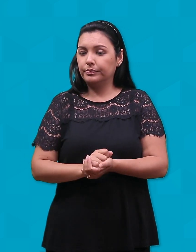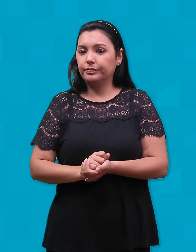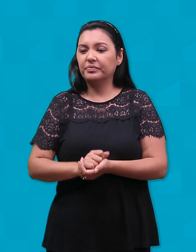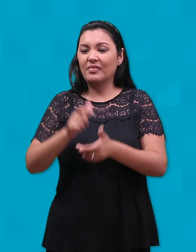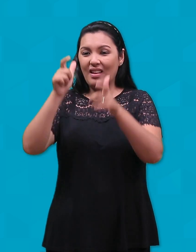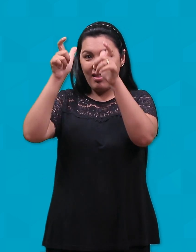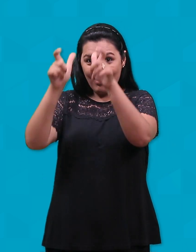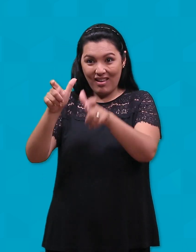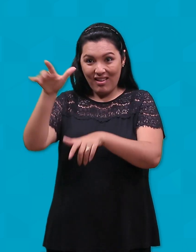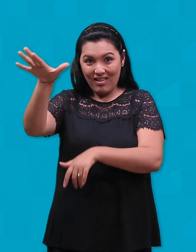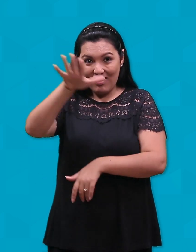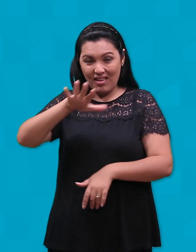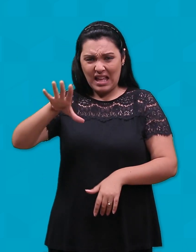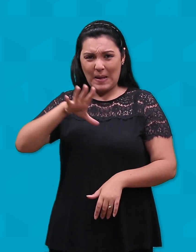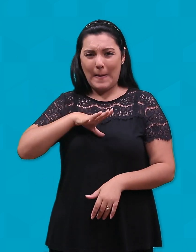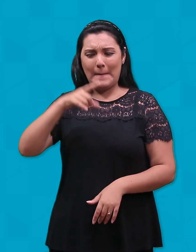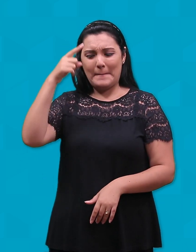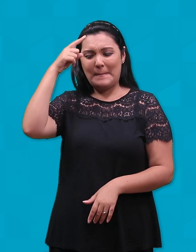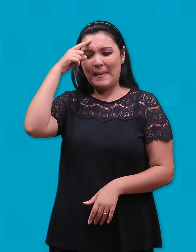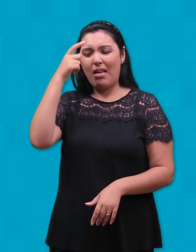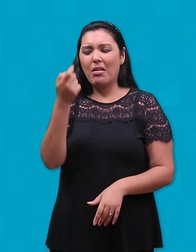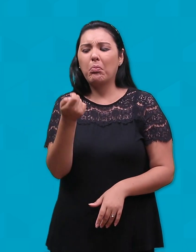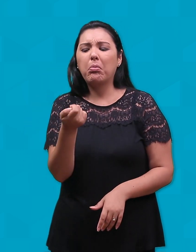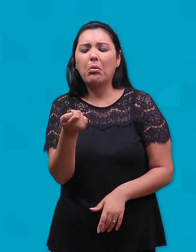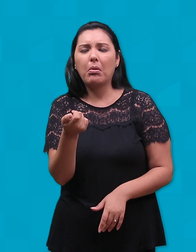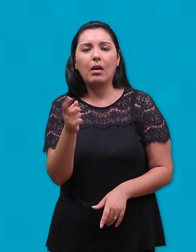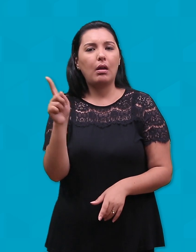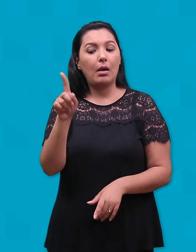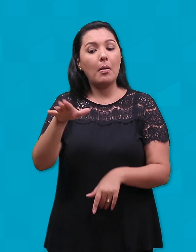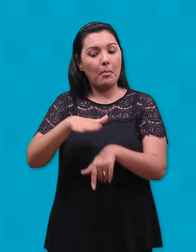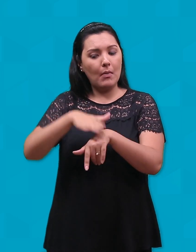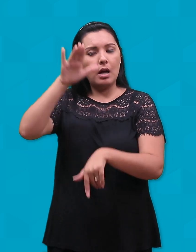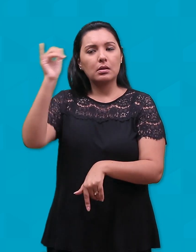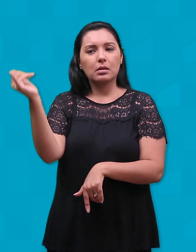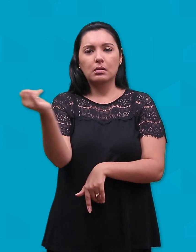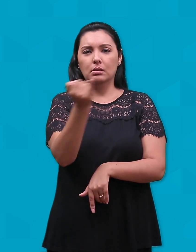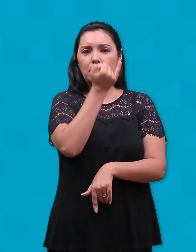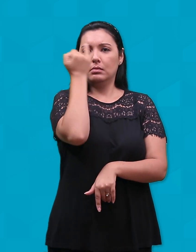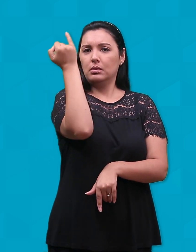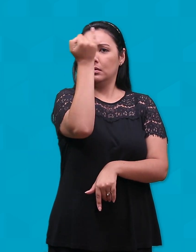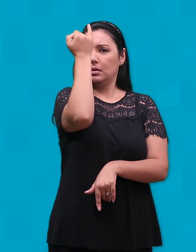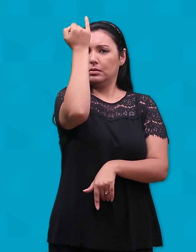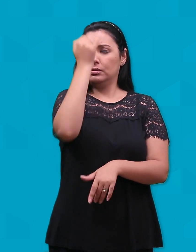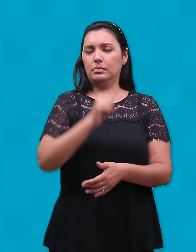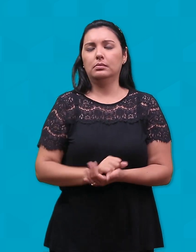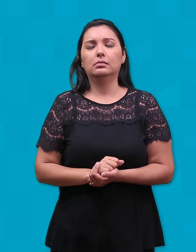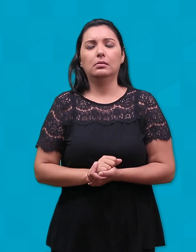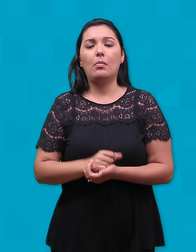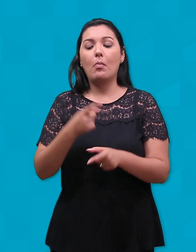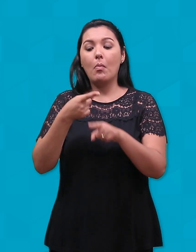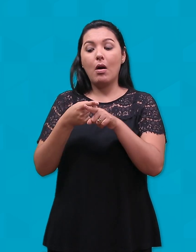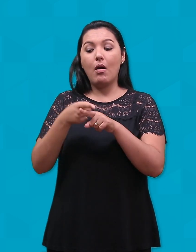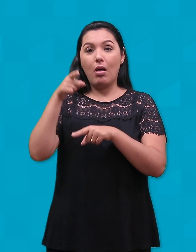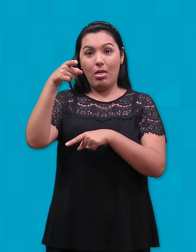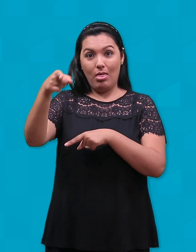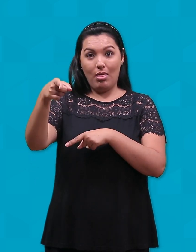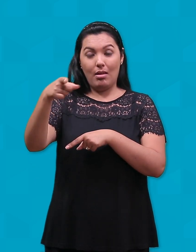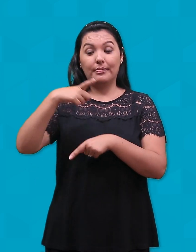Judá, de modo algum és a menor entre as principais cidades de Judá. Porque de ti sairá um chefe,